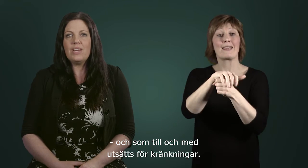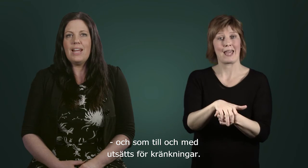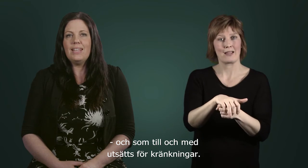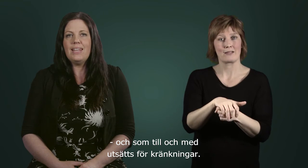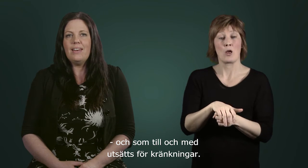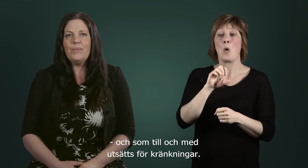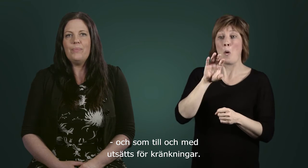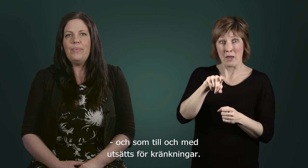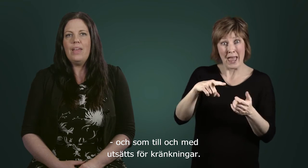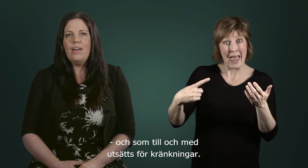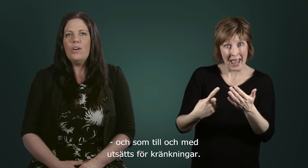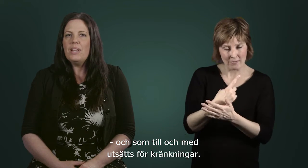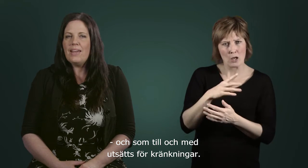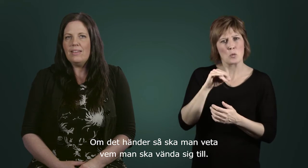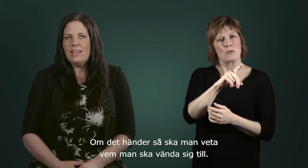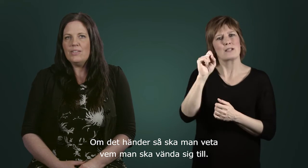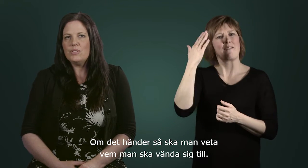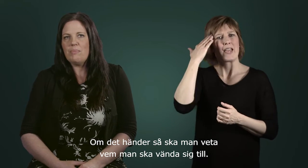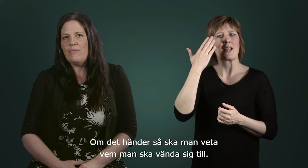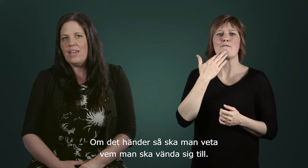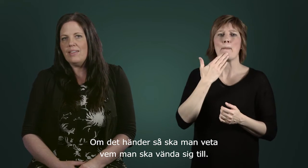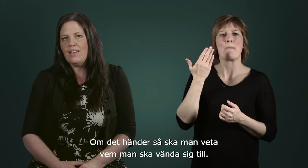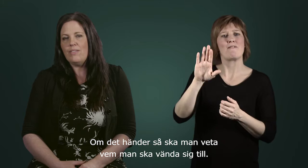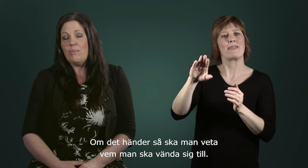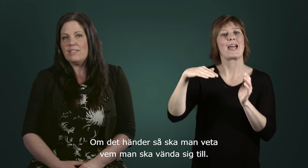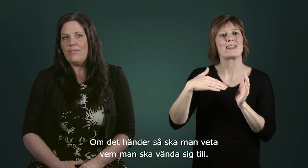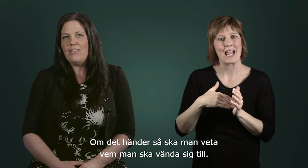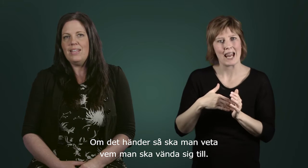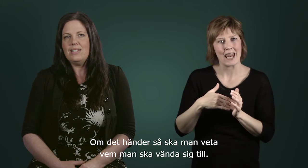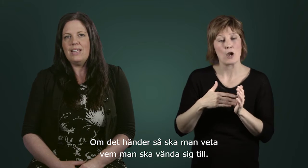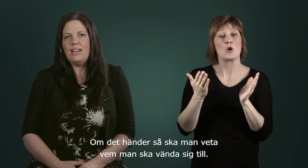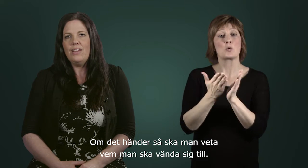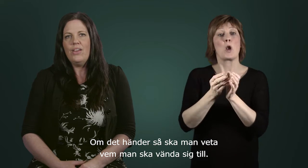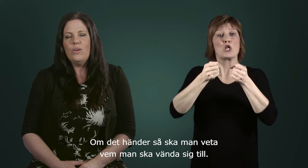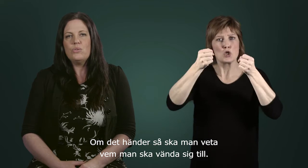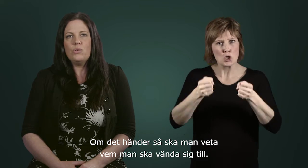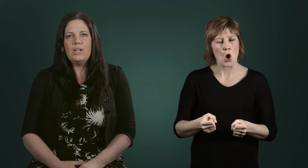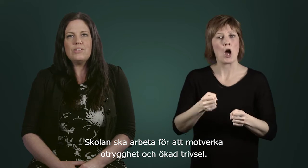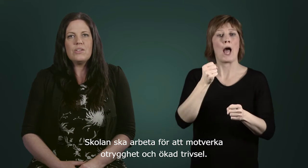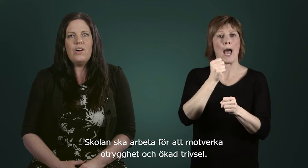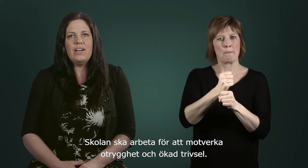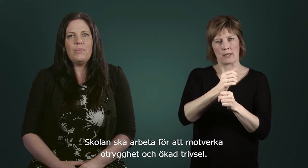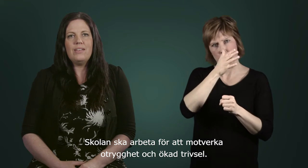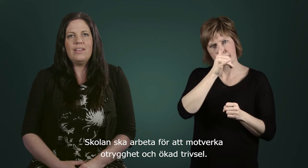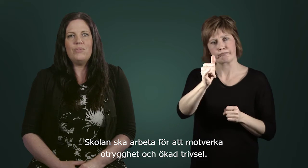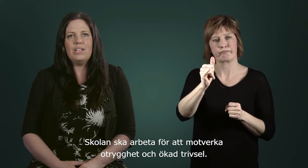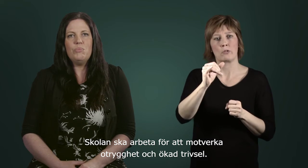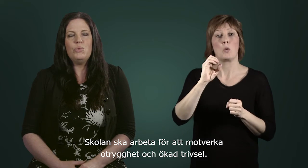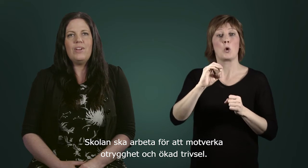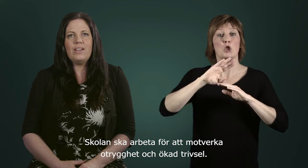kränkningar. Om det här händer så ska man veta vem man ska vända sig till. Och skolan ska arbeta för att motverka